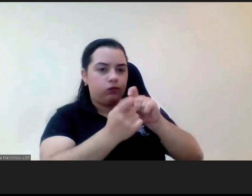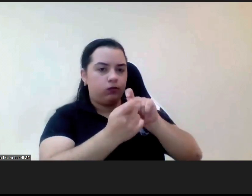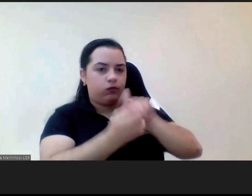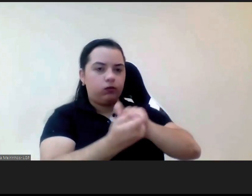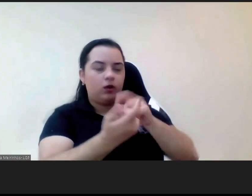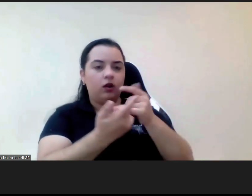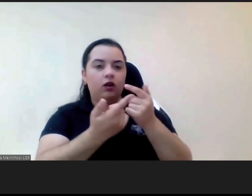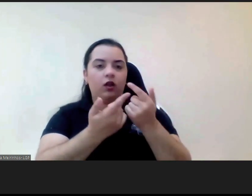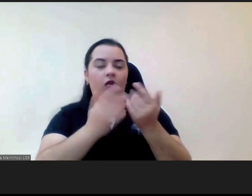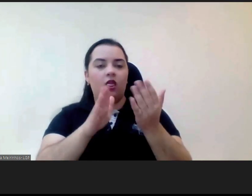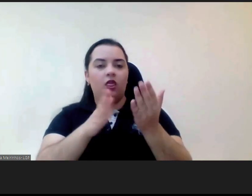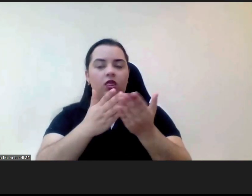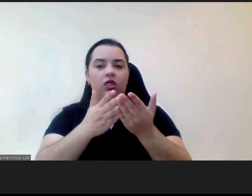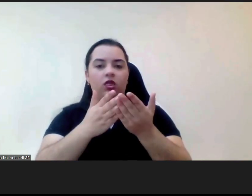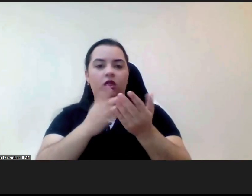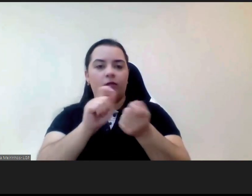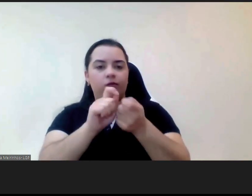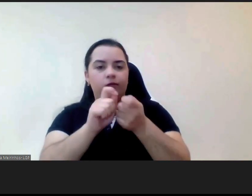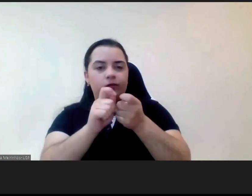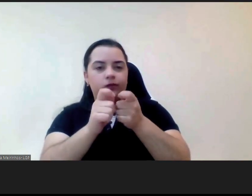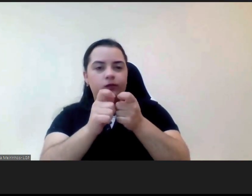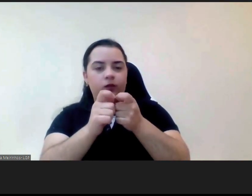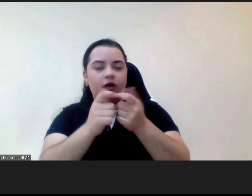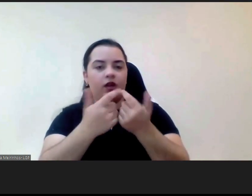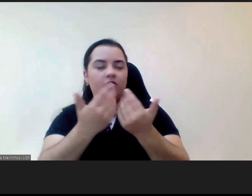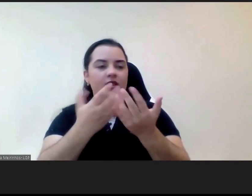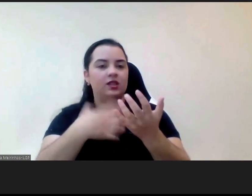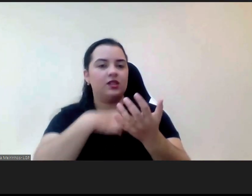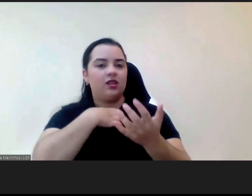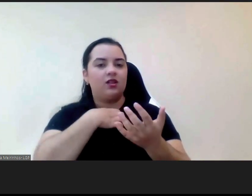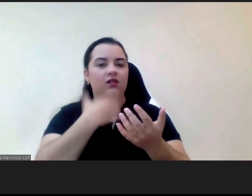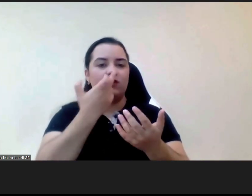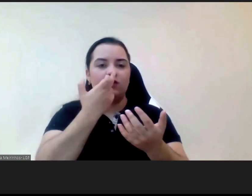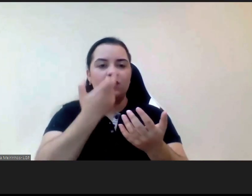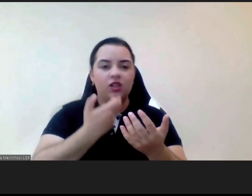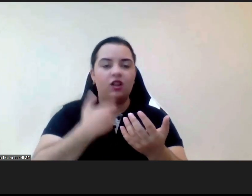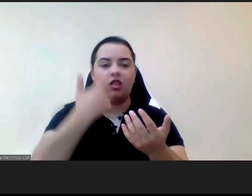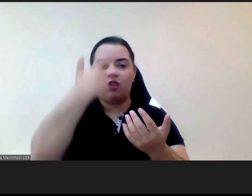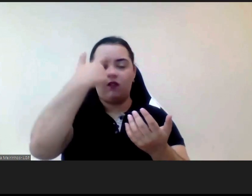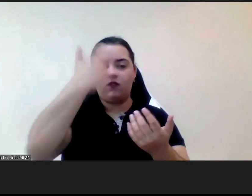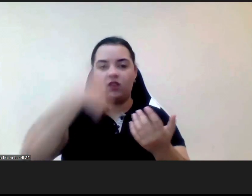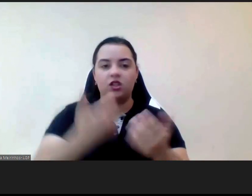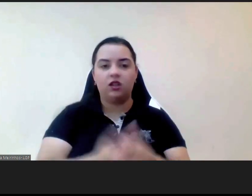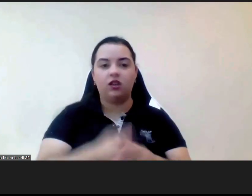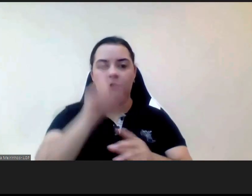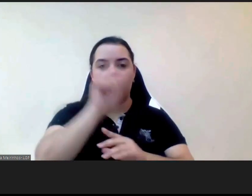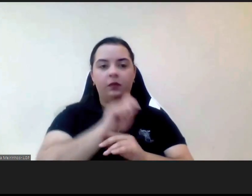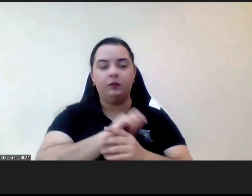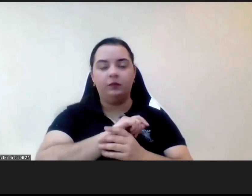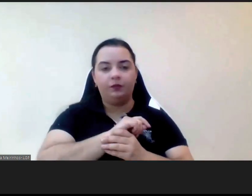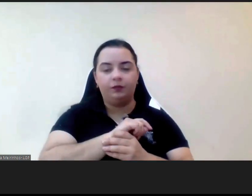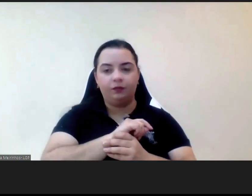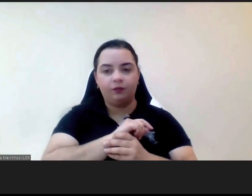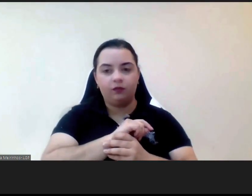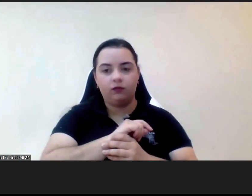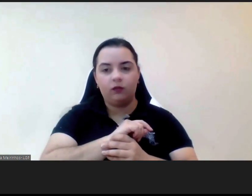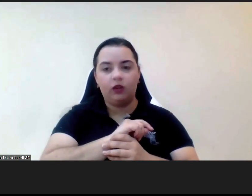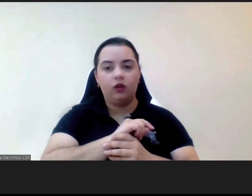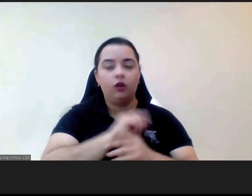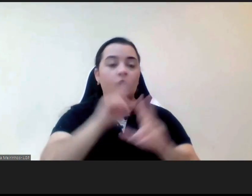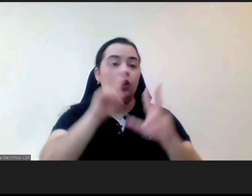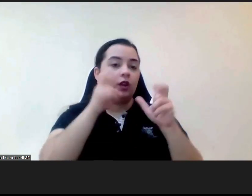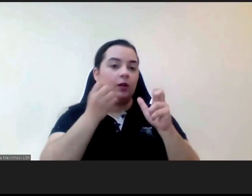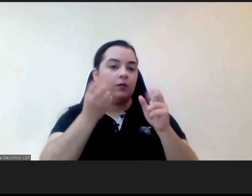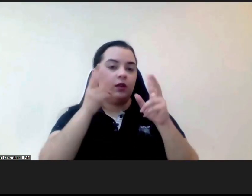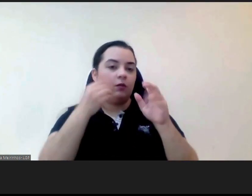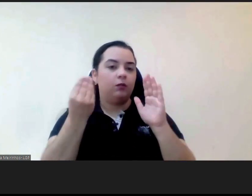vulnerabilidade a nível físico mas eu estava a falar eu introduzi esta questão porque me é muito